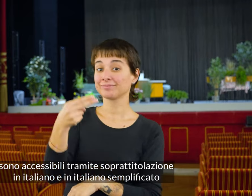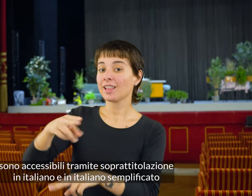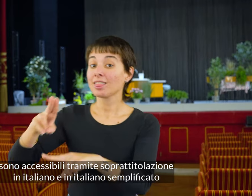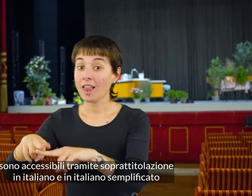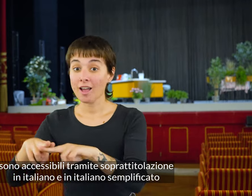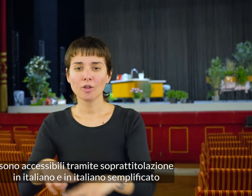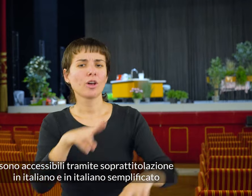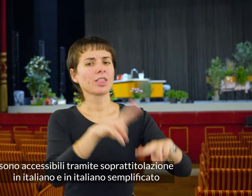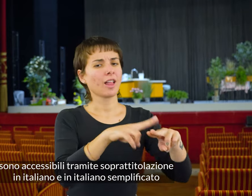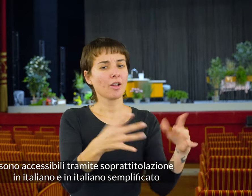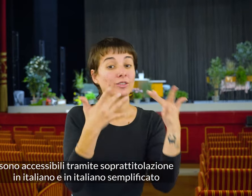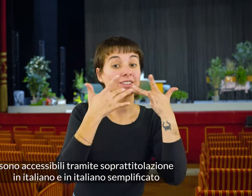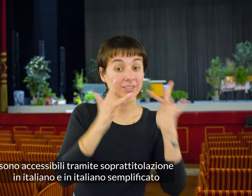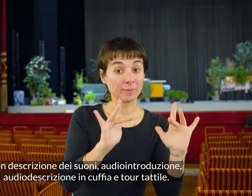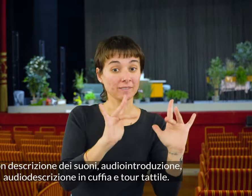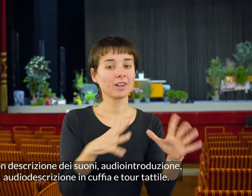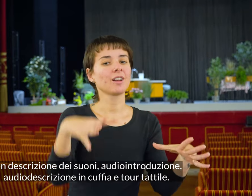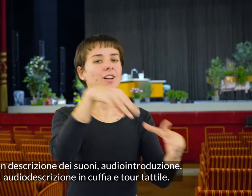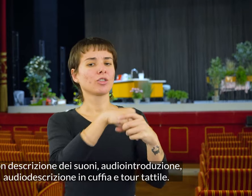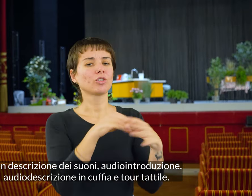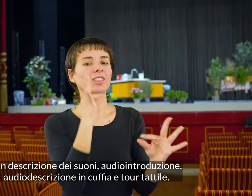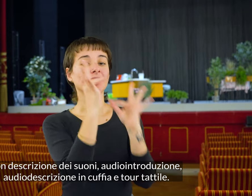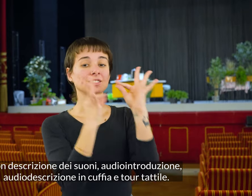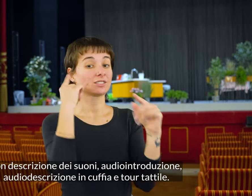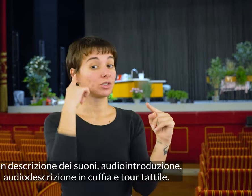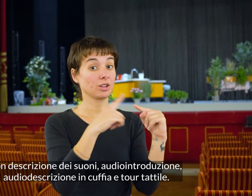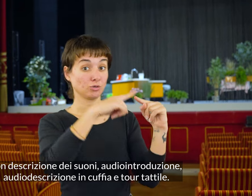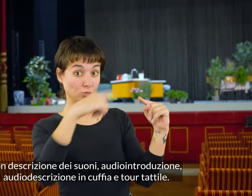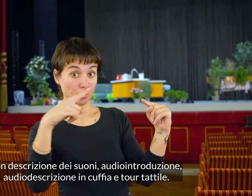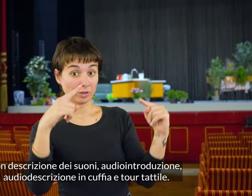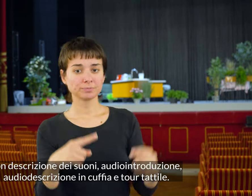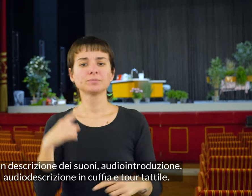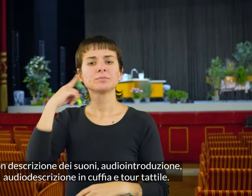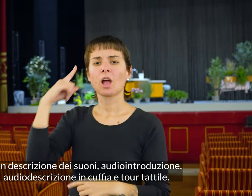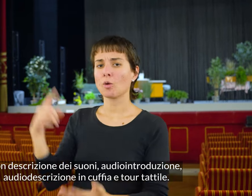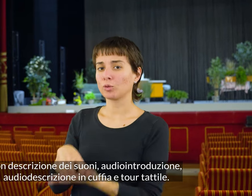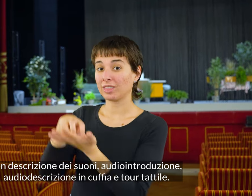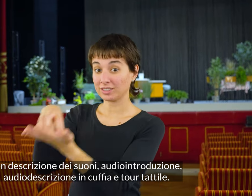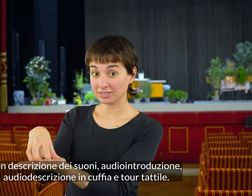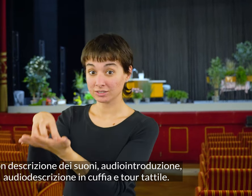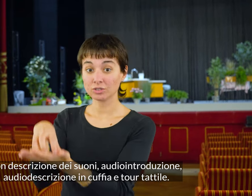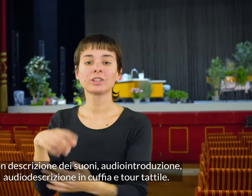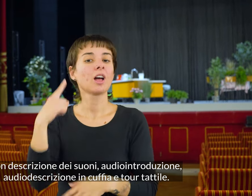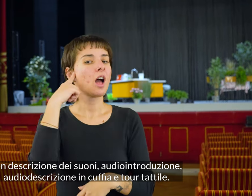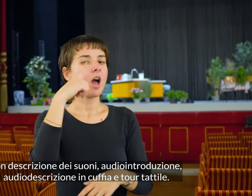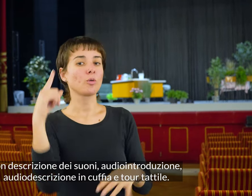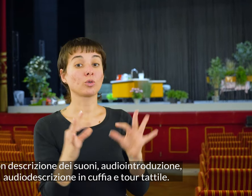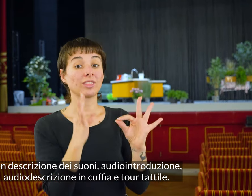e in italiano semplificato con descrizione dei suoni, audio introduzione, audiodescrizione in